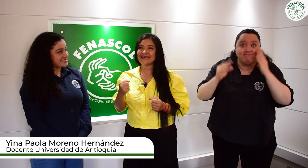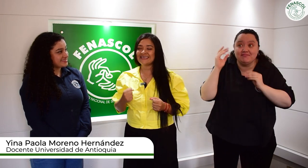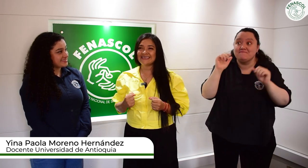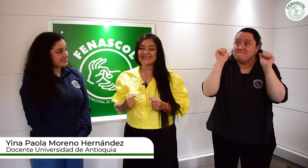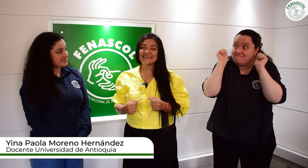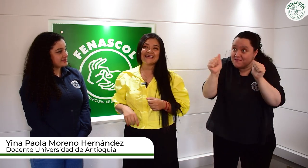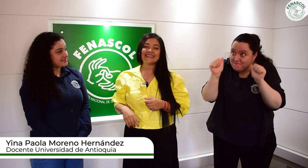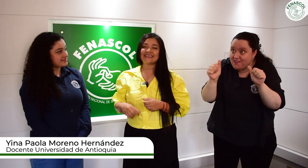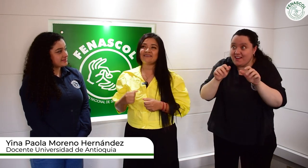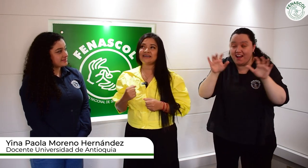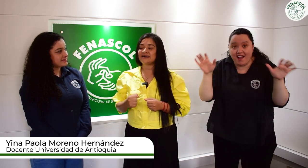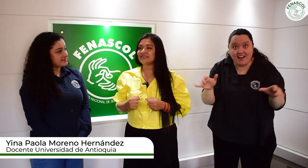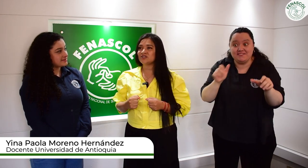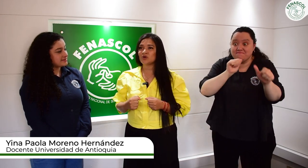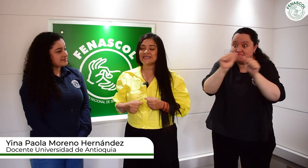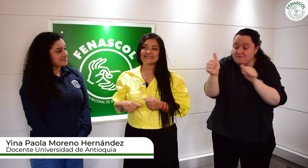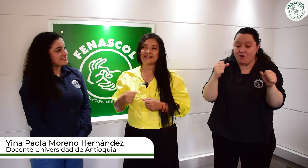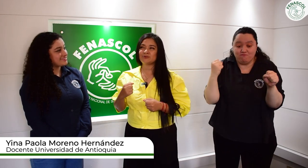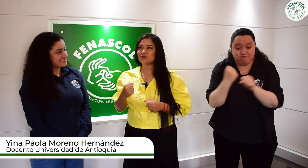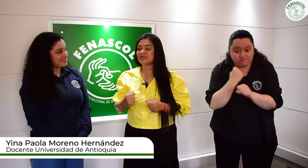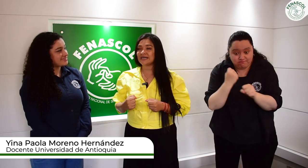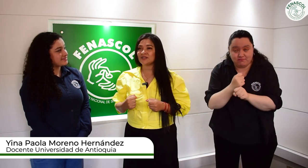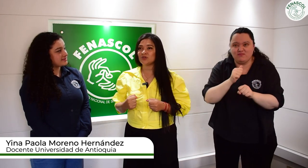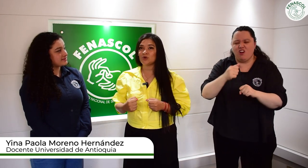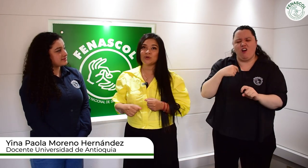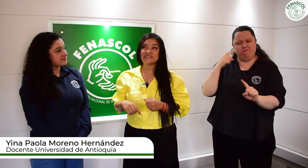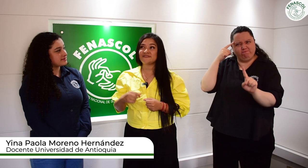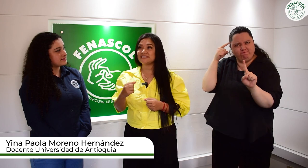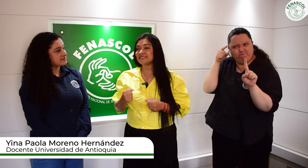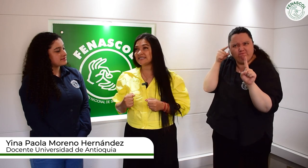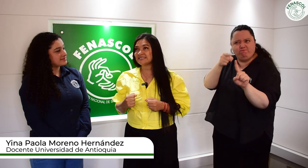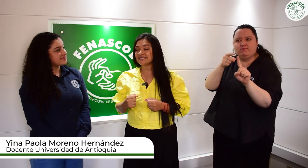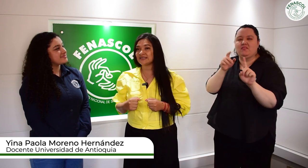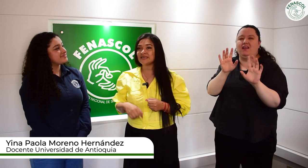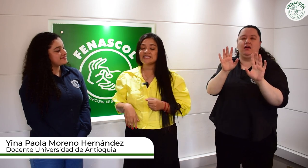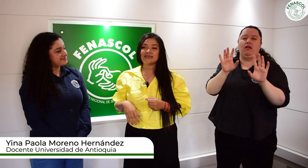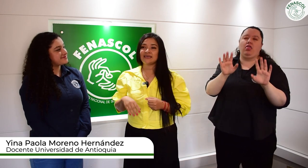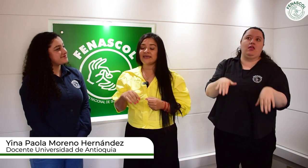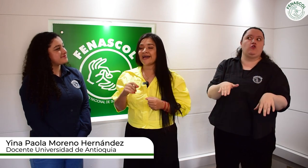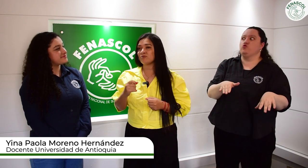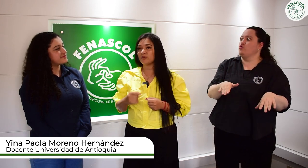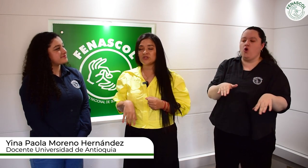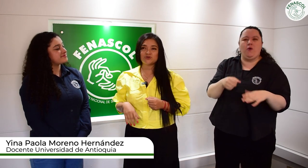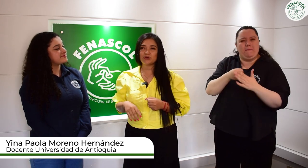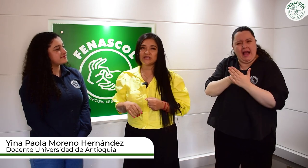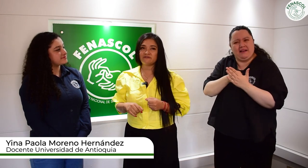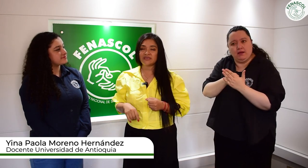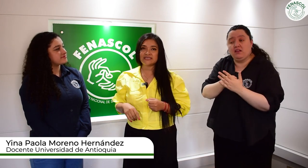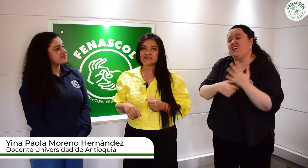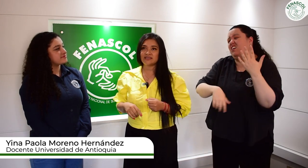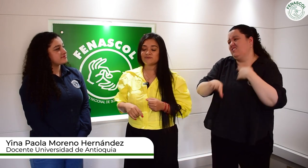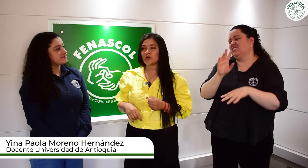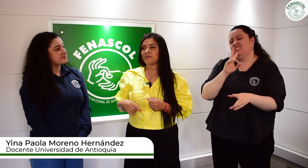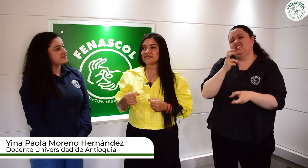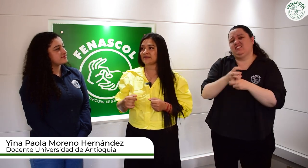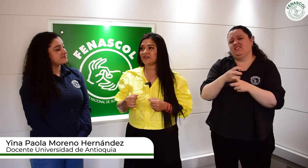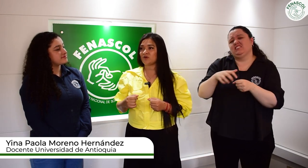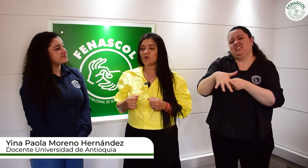trabajando, le están apostando, no desfallecen, hay momentos muy difíciles, pero a pesar de todo eso,